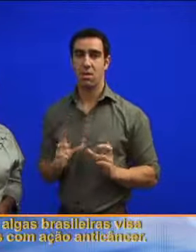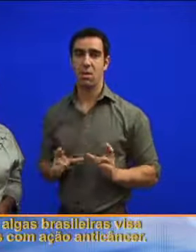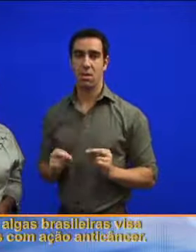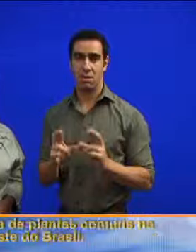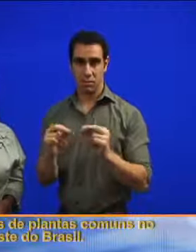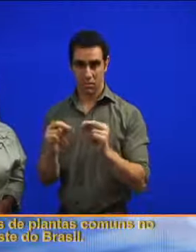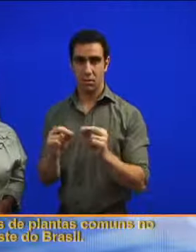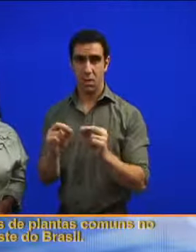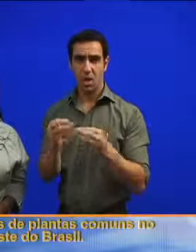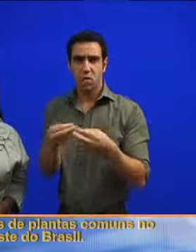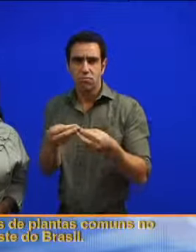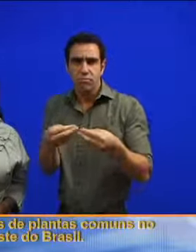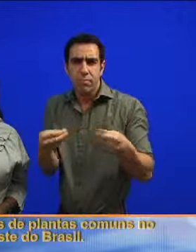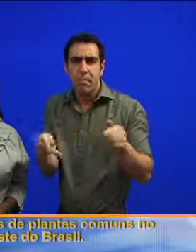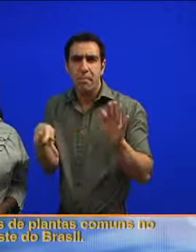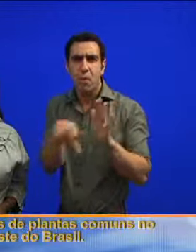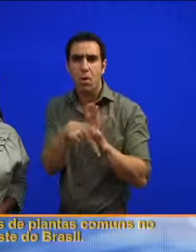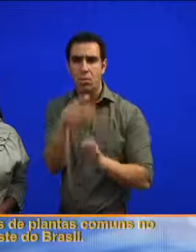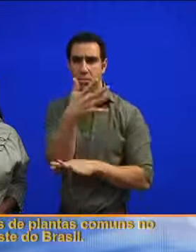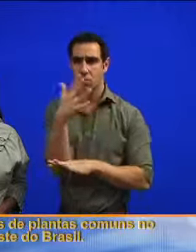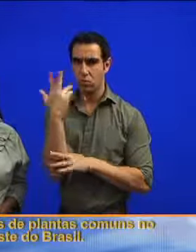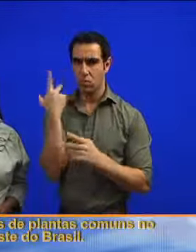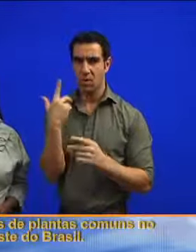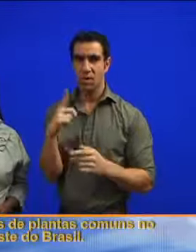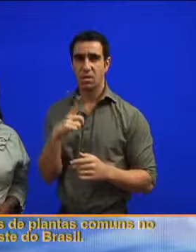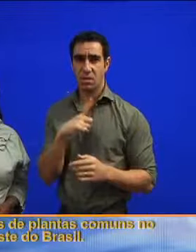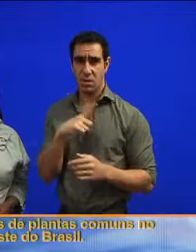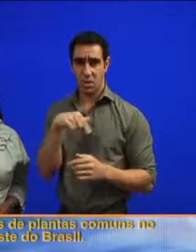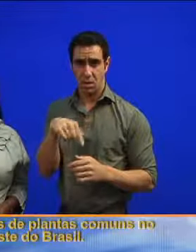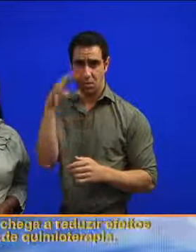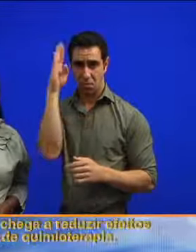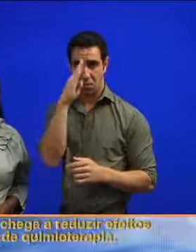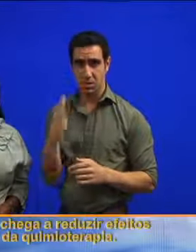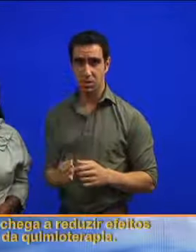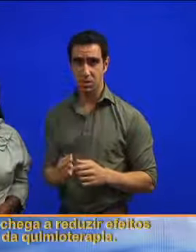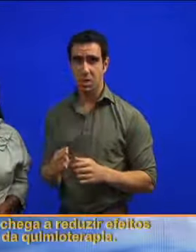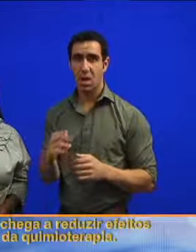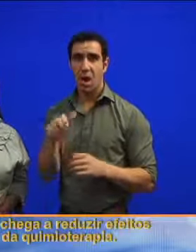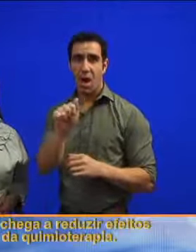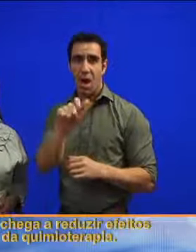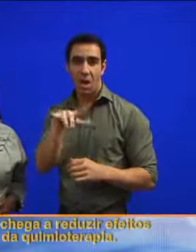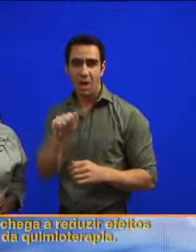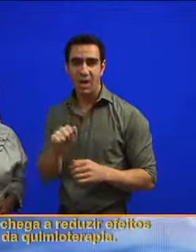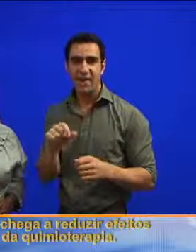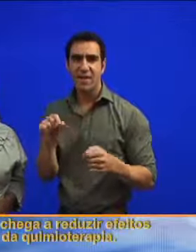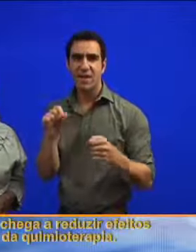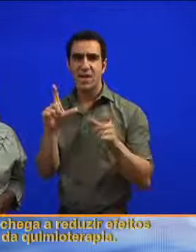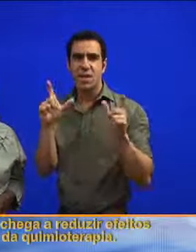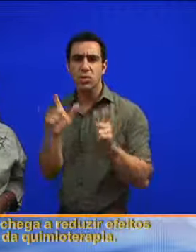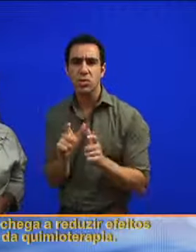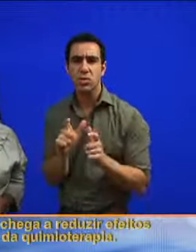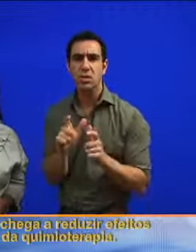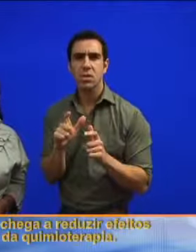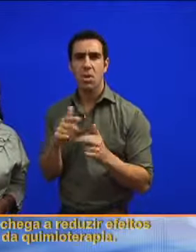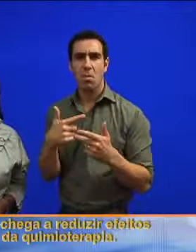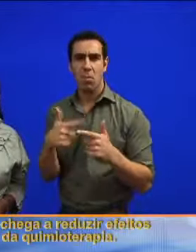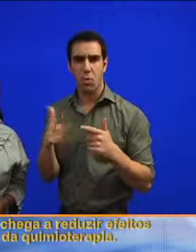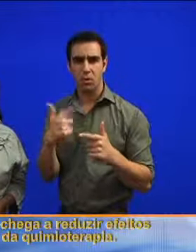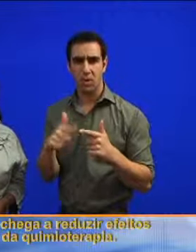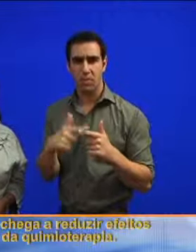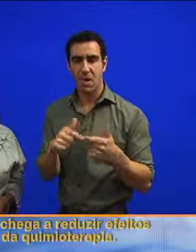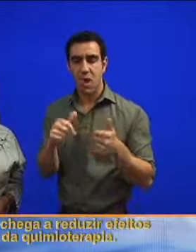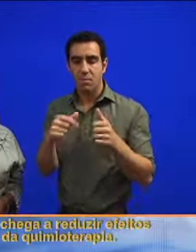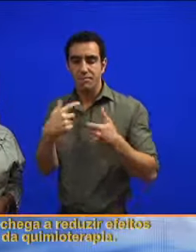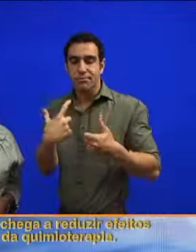anti-câncer. São substâncias de plantas comuns no sudeste do Brasil. Uma das algas chega a reduzir efeitos colaterais